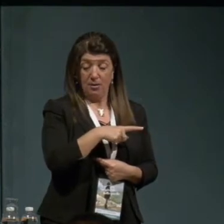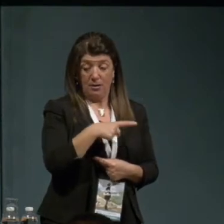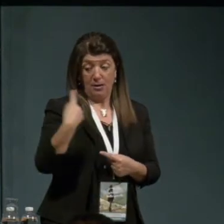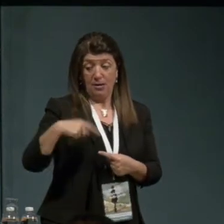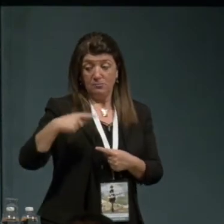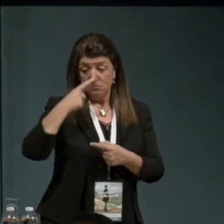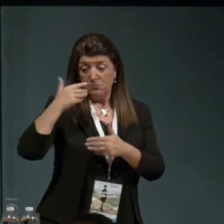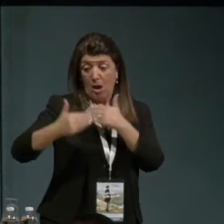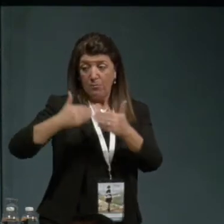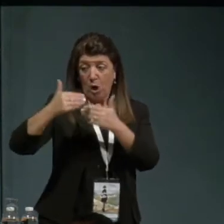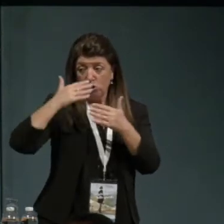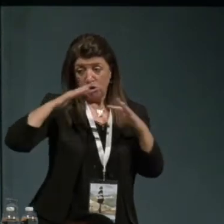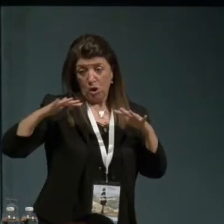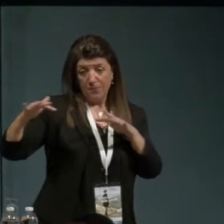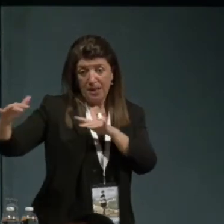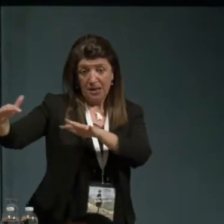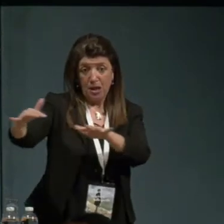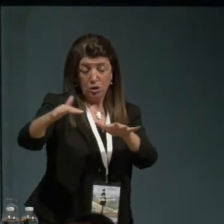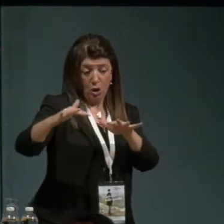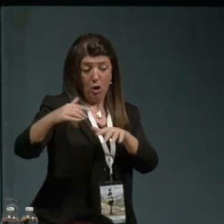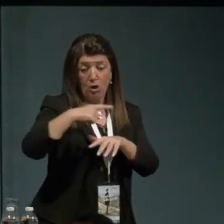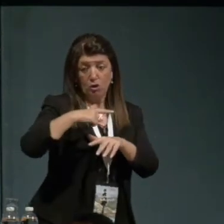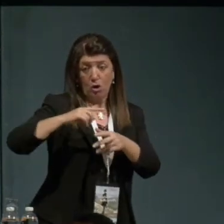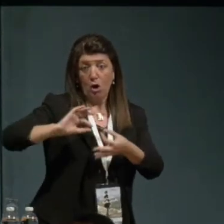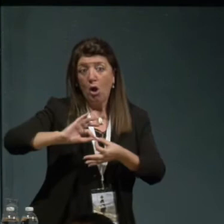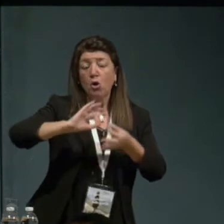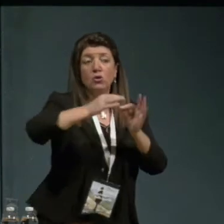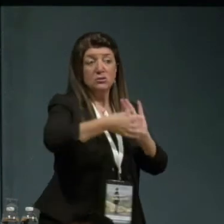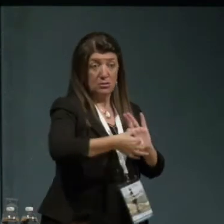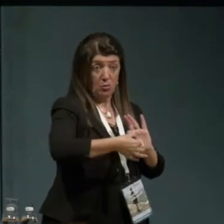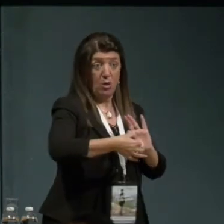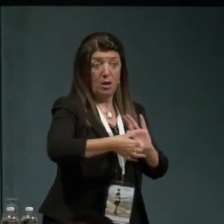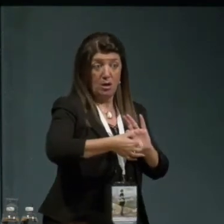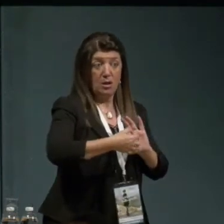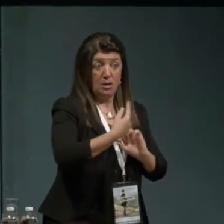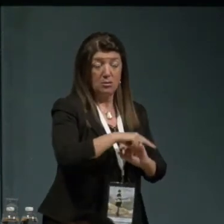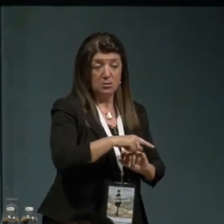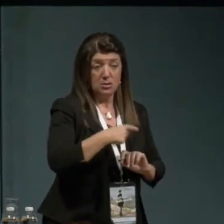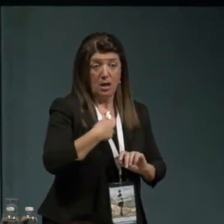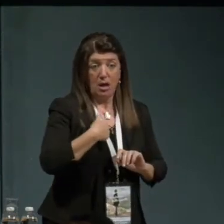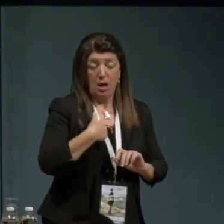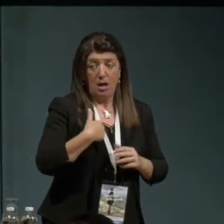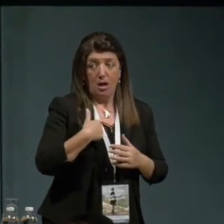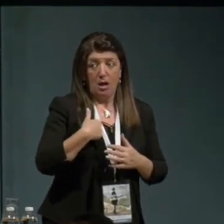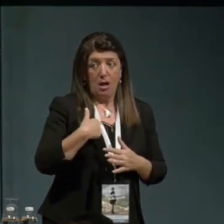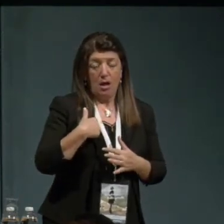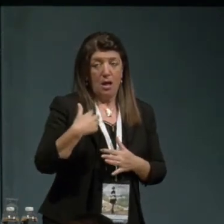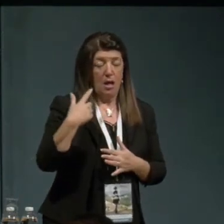di cui si è macchiata e ha continuato a macchiarsi la